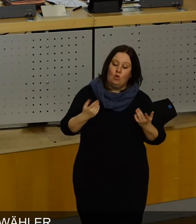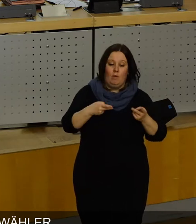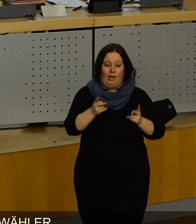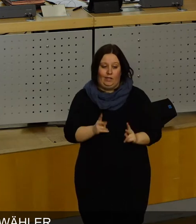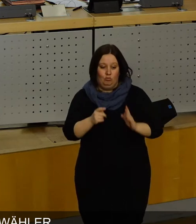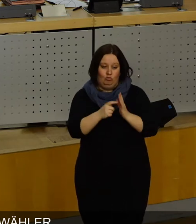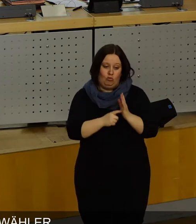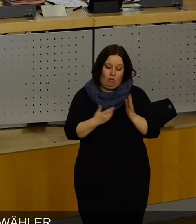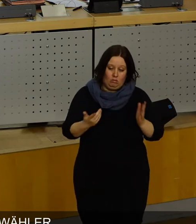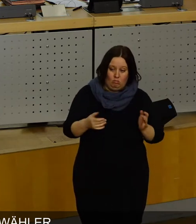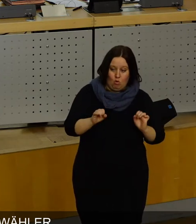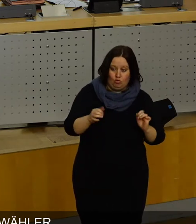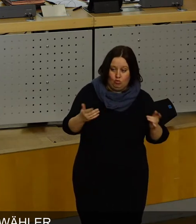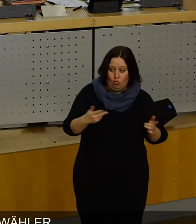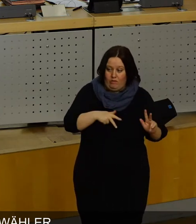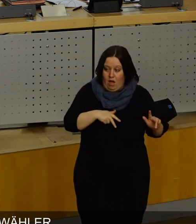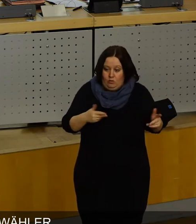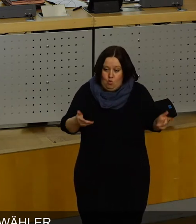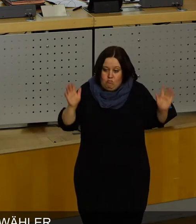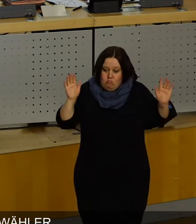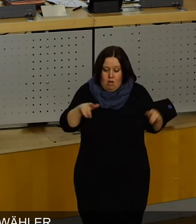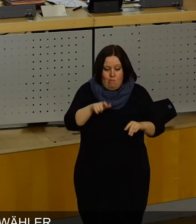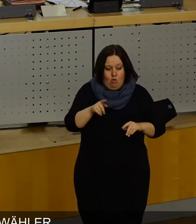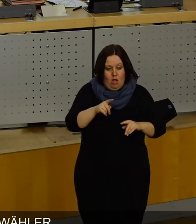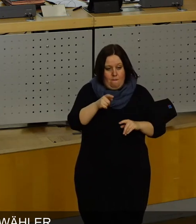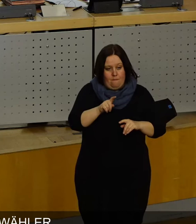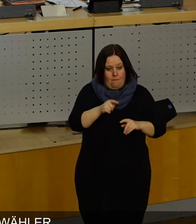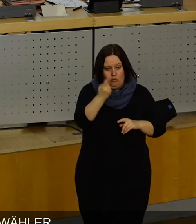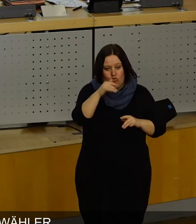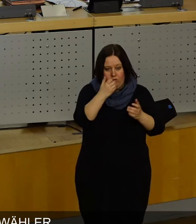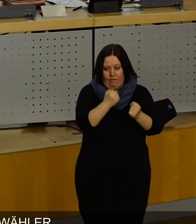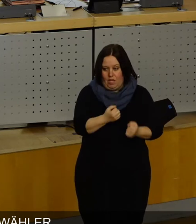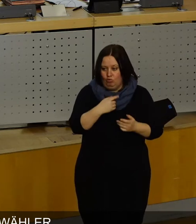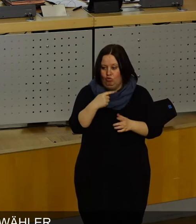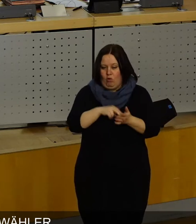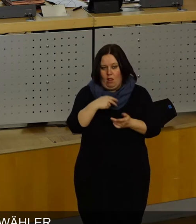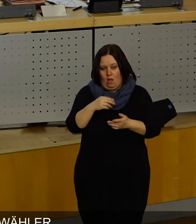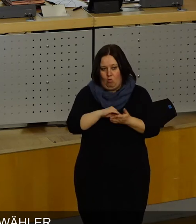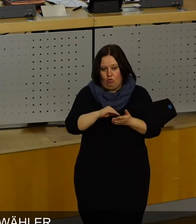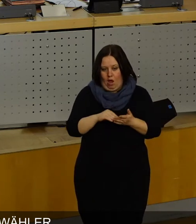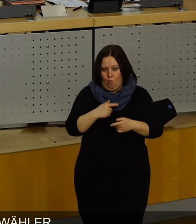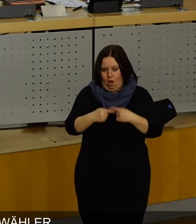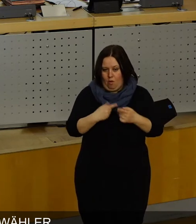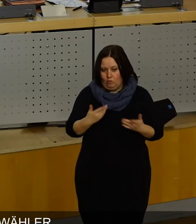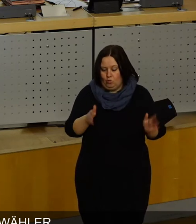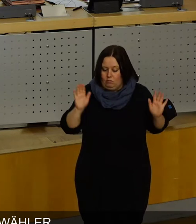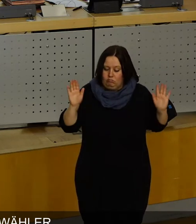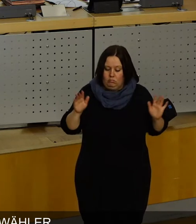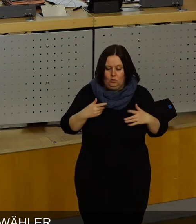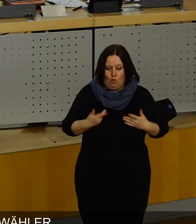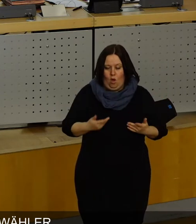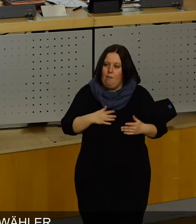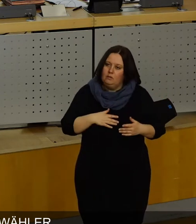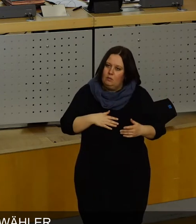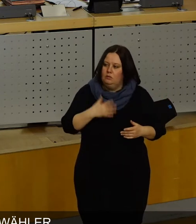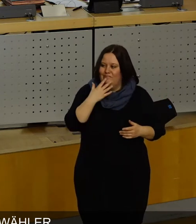rechtlich Bestand hat und ob das so ist, dass vorher der Bürgermeister schon feststeht und dass eine Stellenausschreibung so funktioniert, das sei mal dahingestellt. Ich will